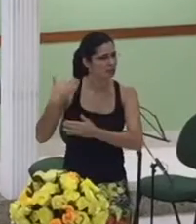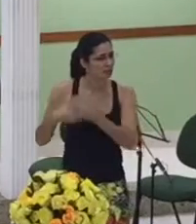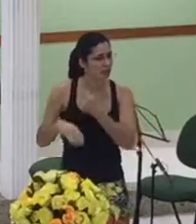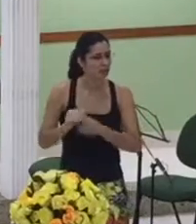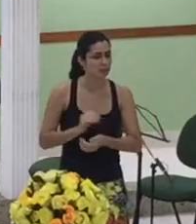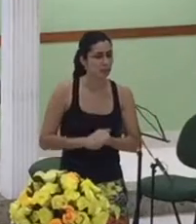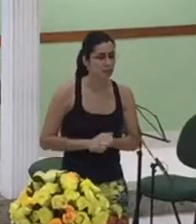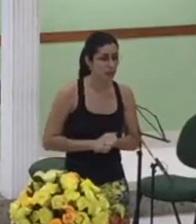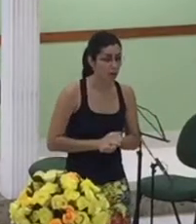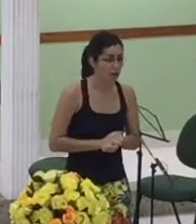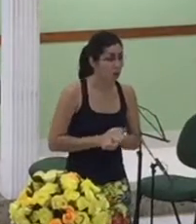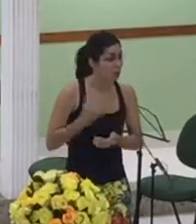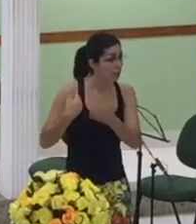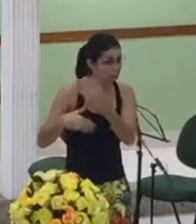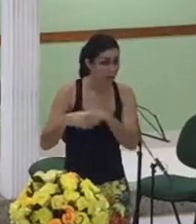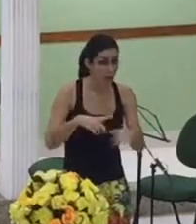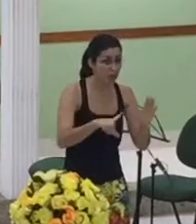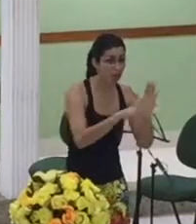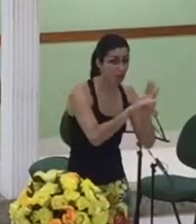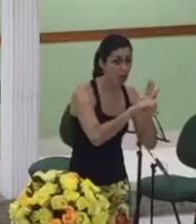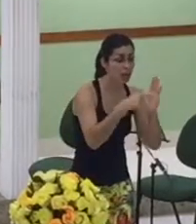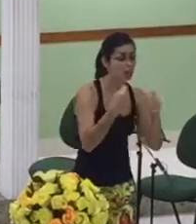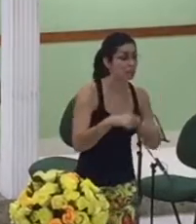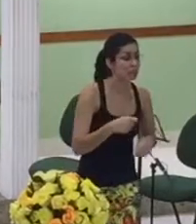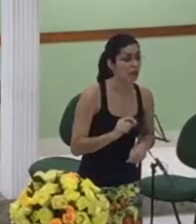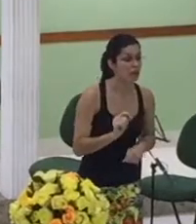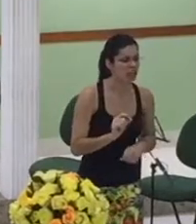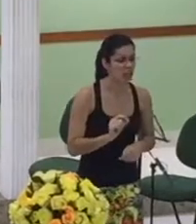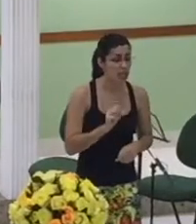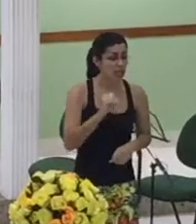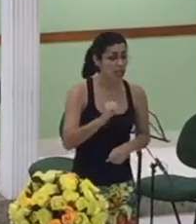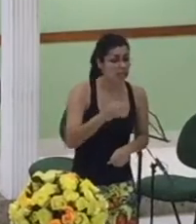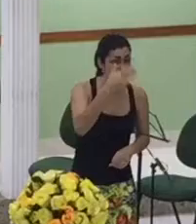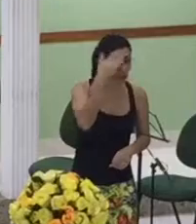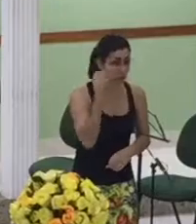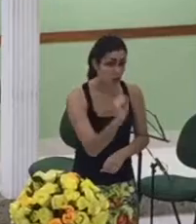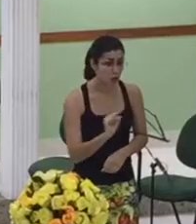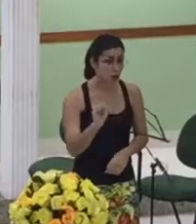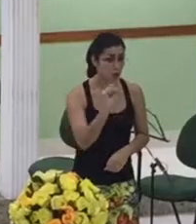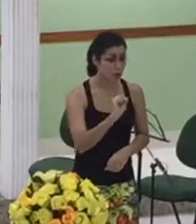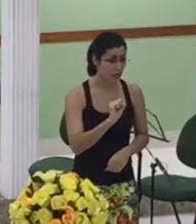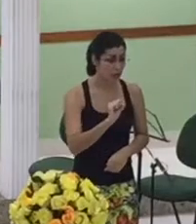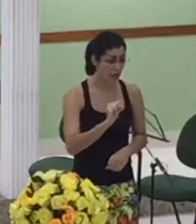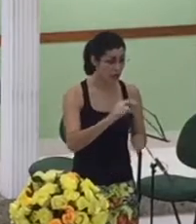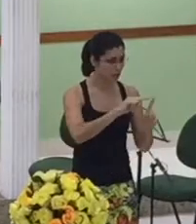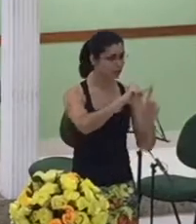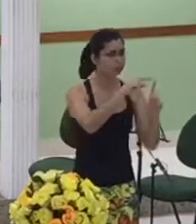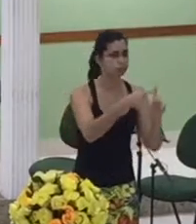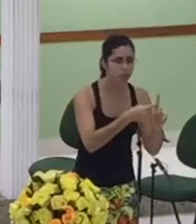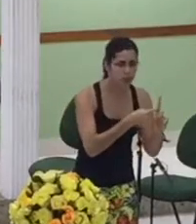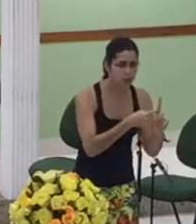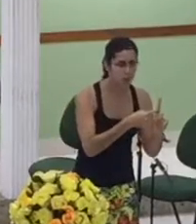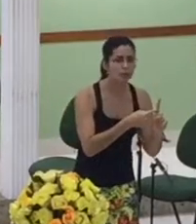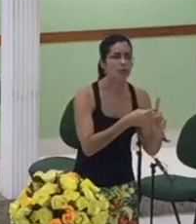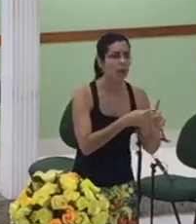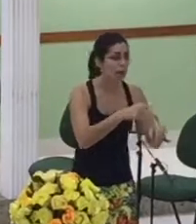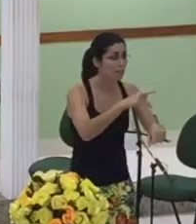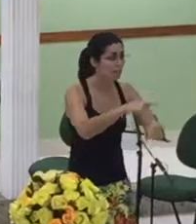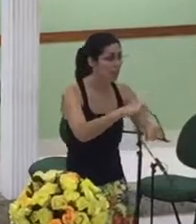pedras para apedrejar hoje o pessoal não pega em pedras para apedrejar mas põe no facebook faz um apedrejamento virtual